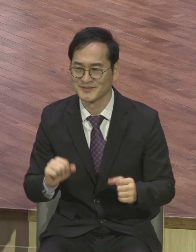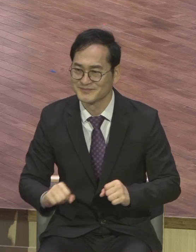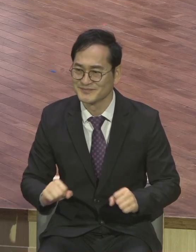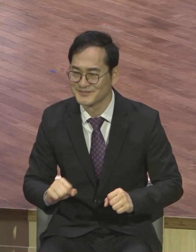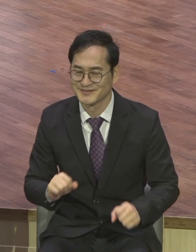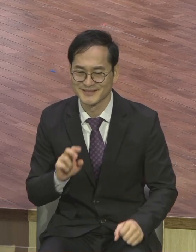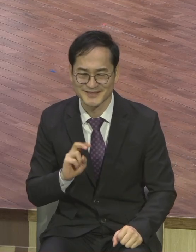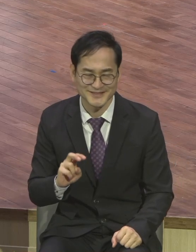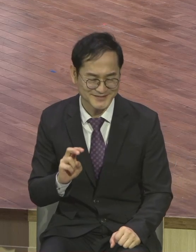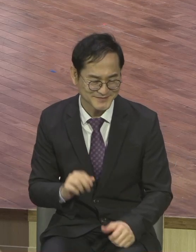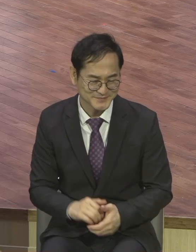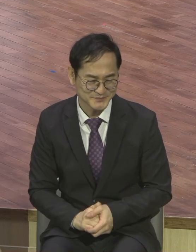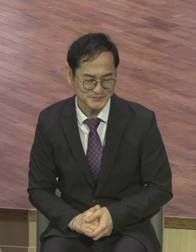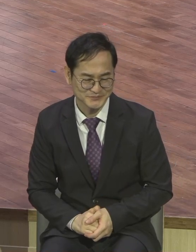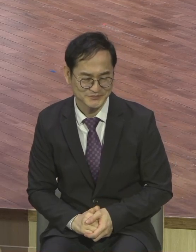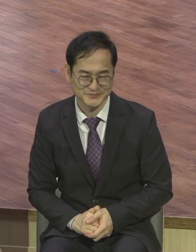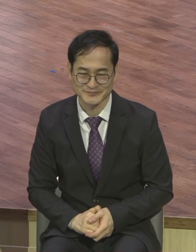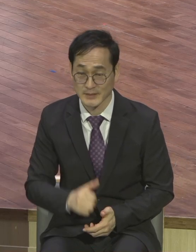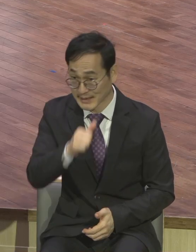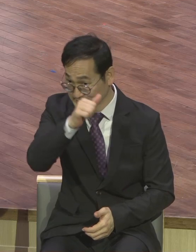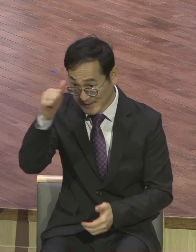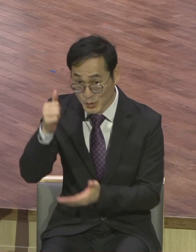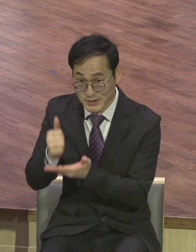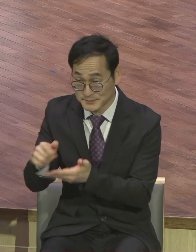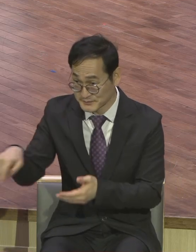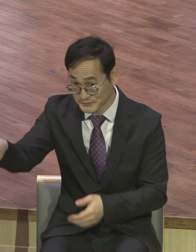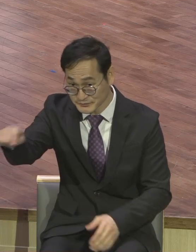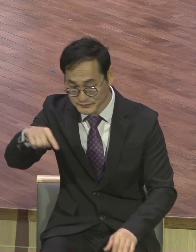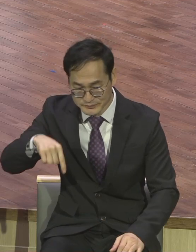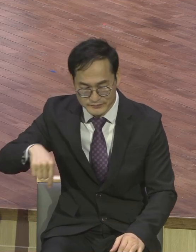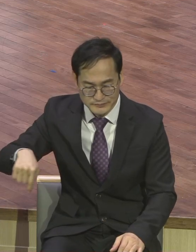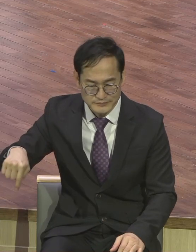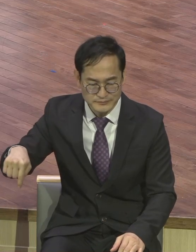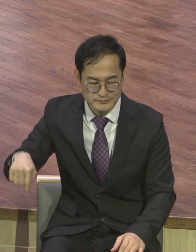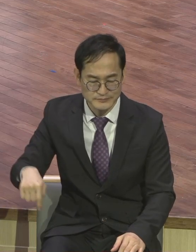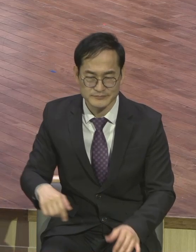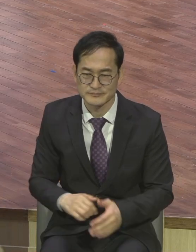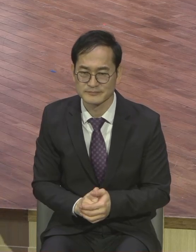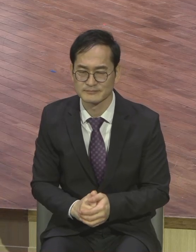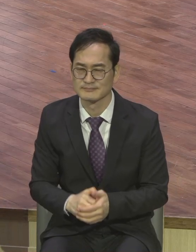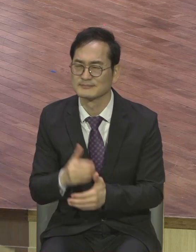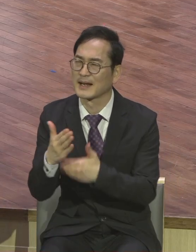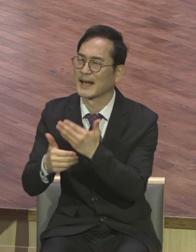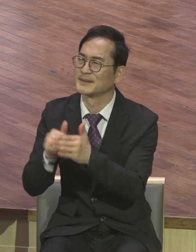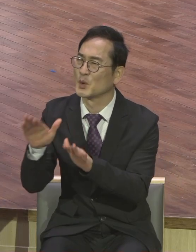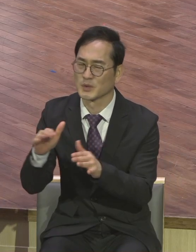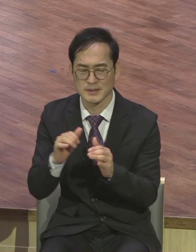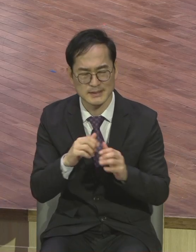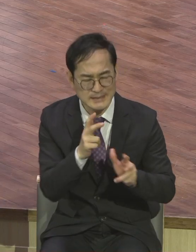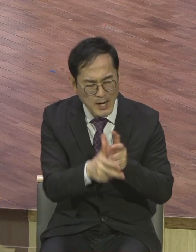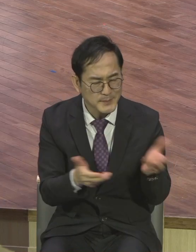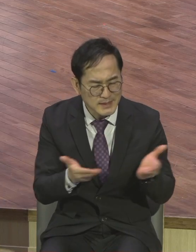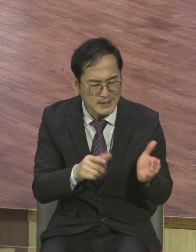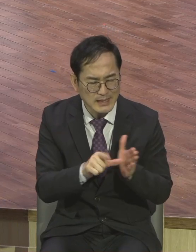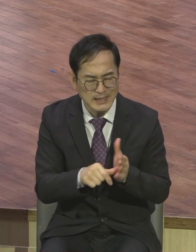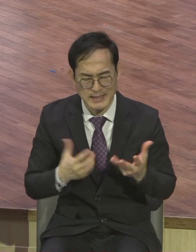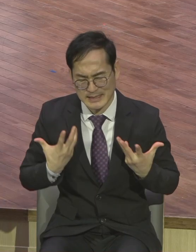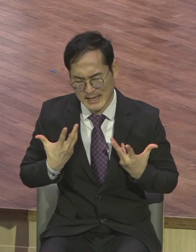그래서 그래서 장로는 이걸 기도한다 하나님 오늘 또 이 사회장에서 내가 나갔는데 낙심하지 않게